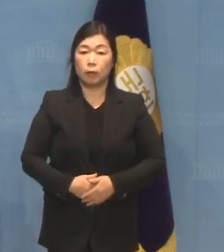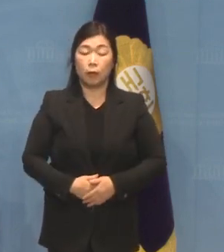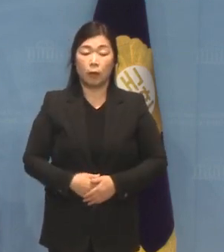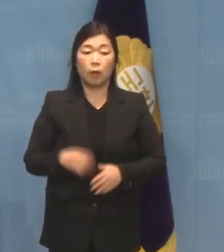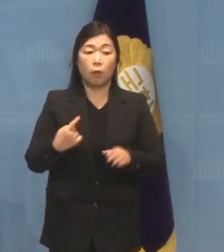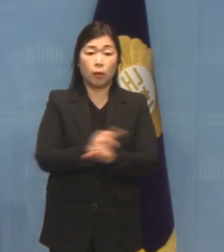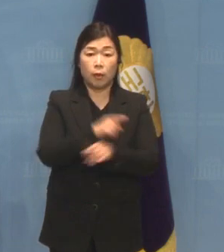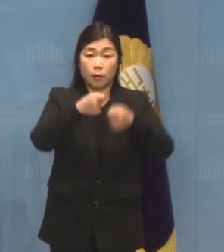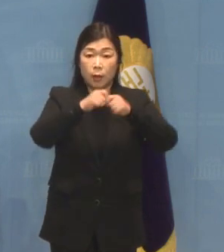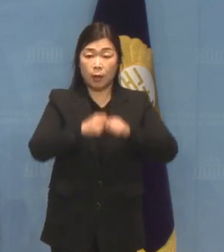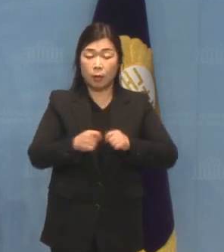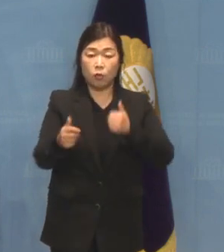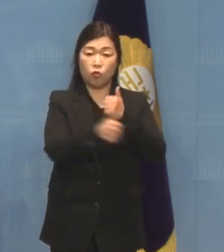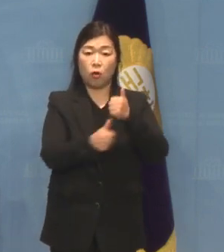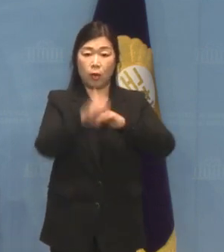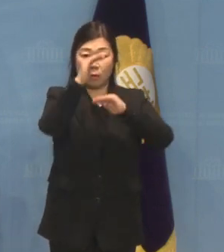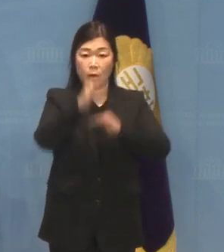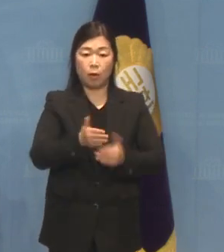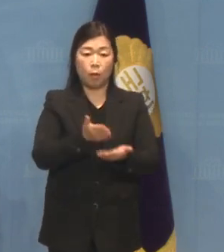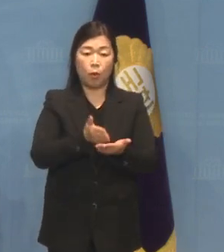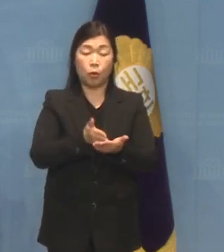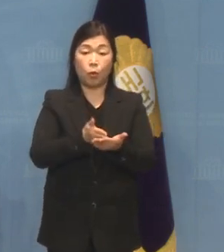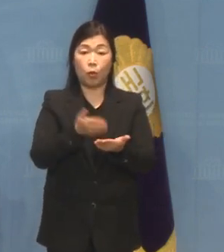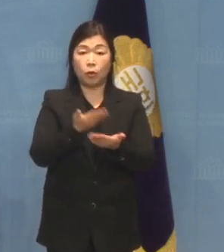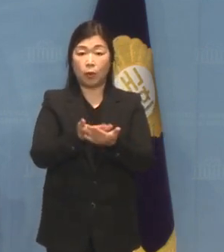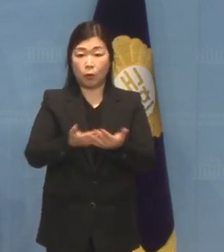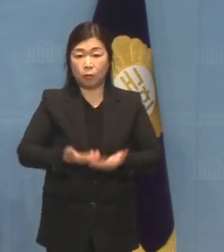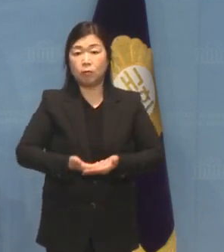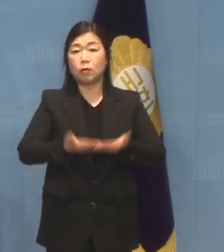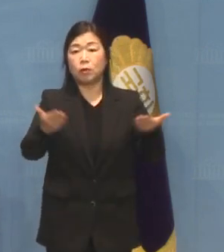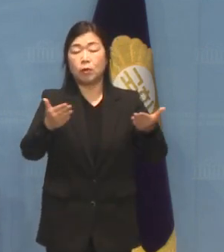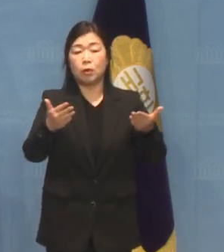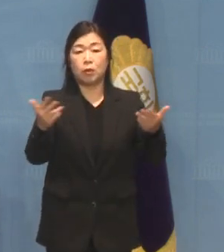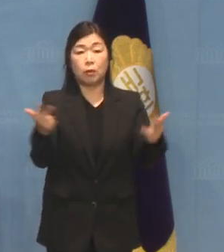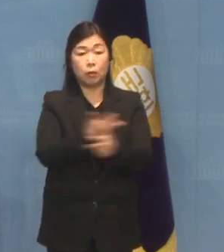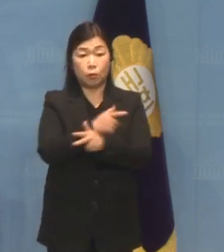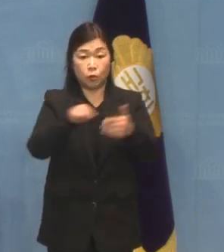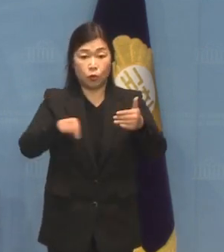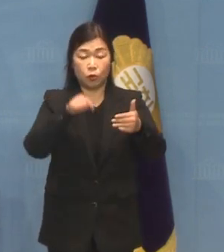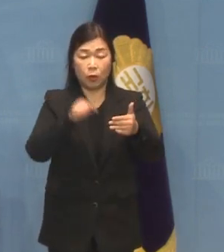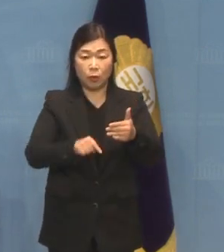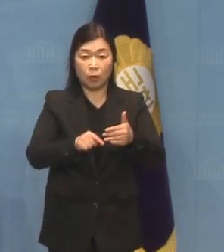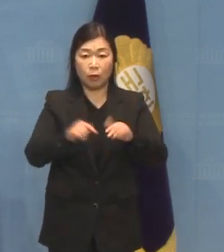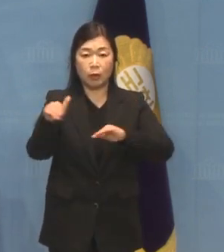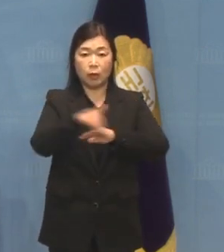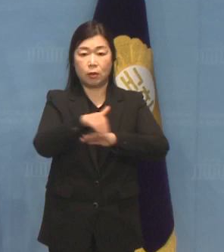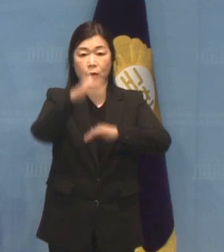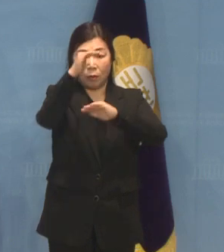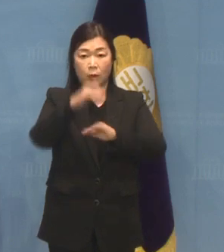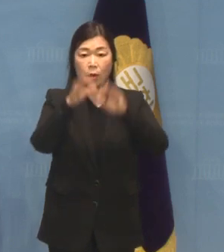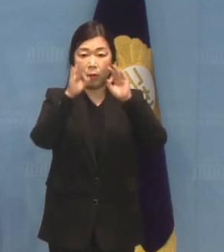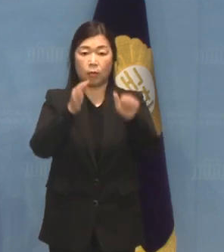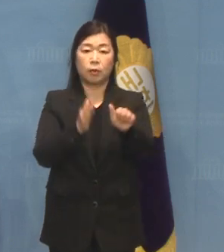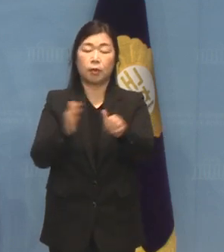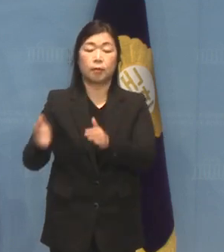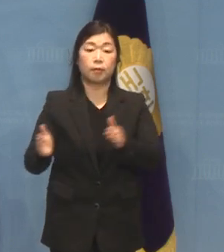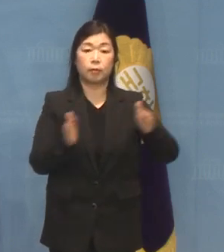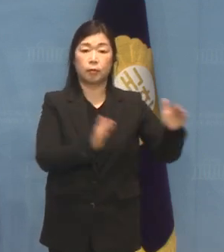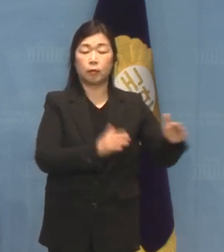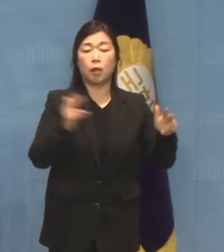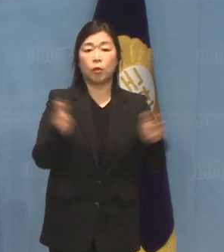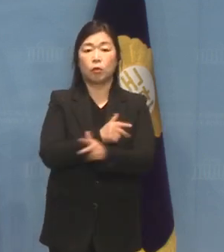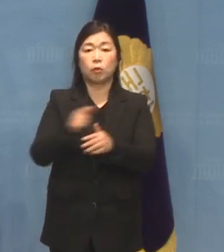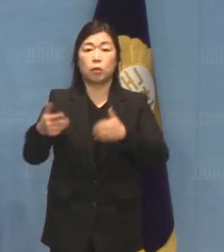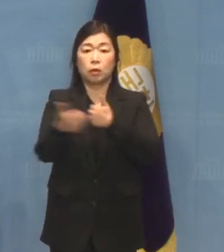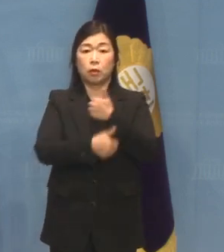외에 자세한 위원회 일정은 보도자료의 금주의 국회 주요일정을 참고해 주시기 바랍니다 다음은 이번주